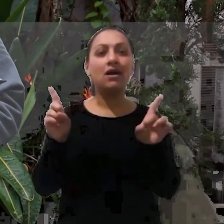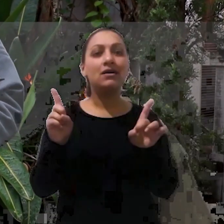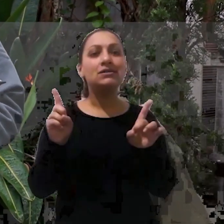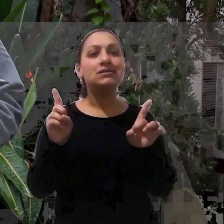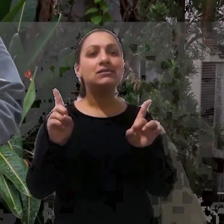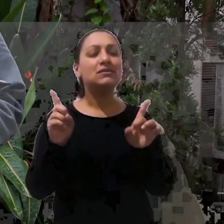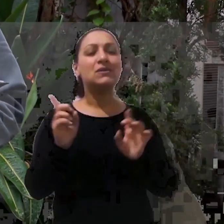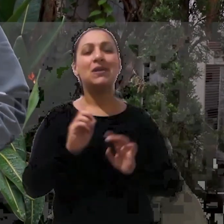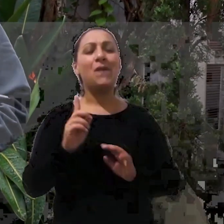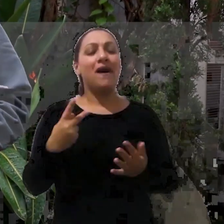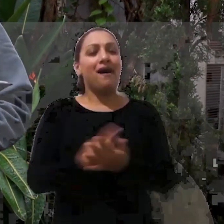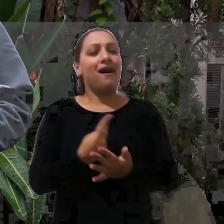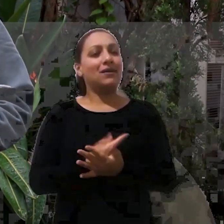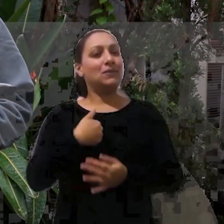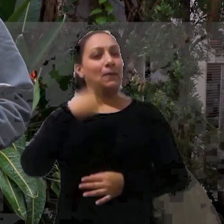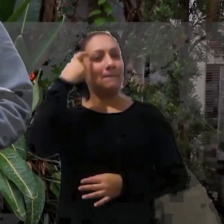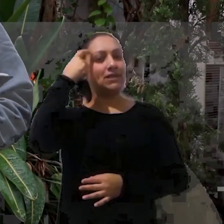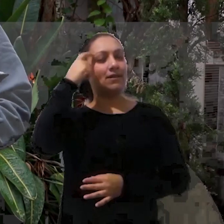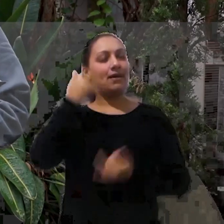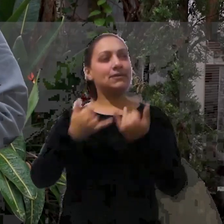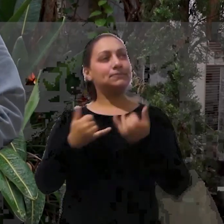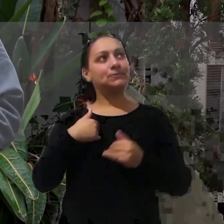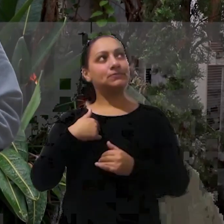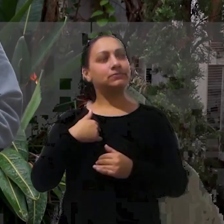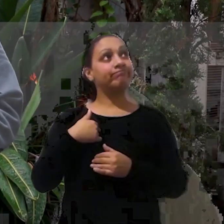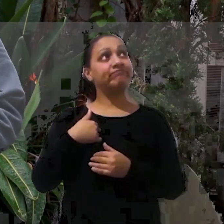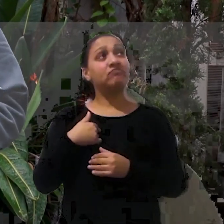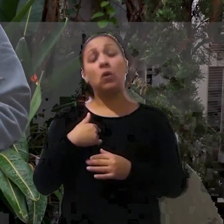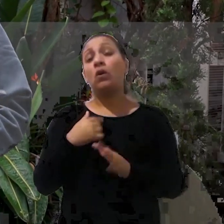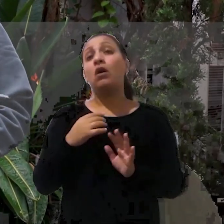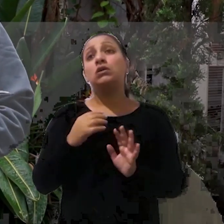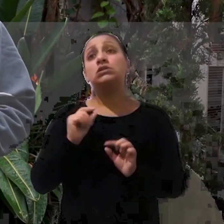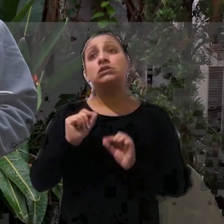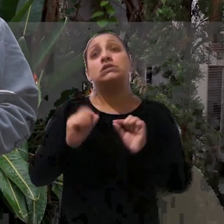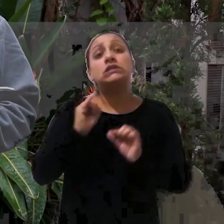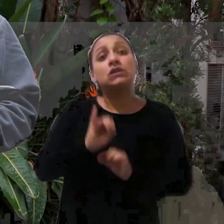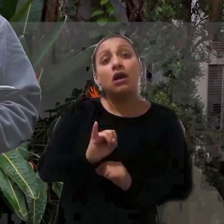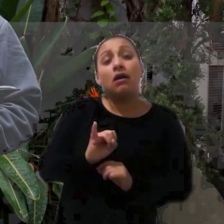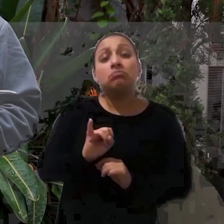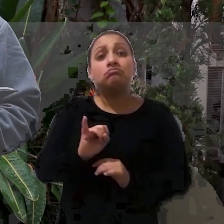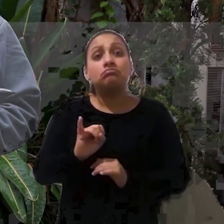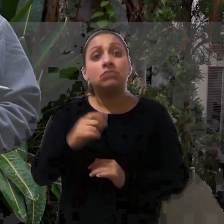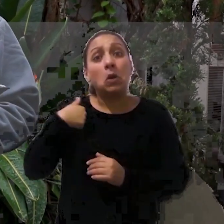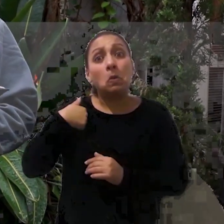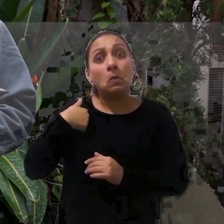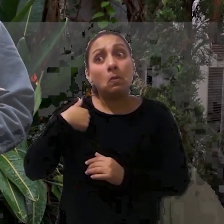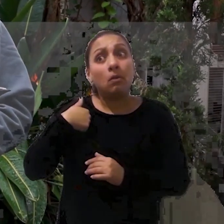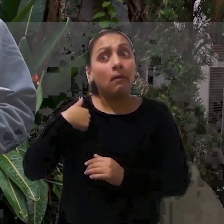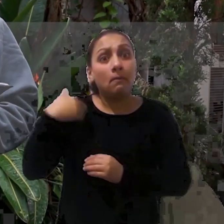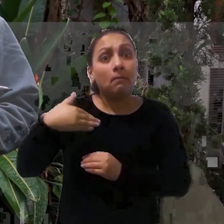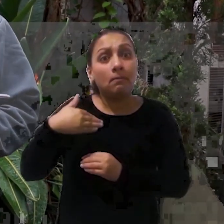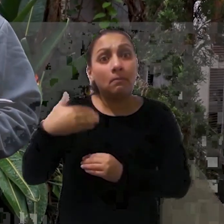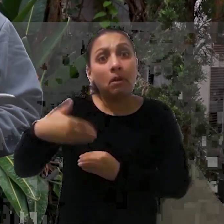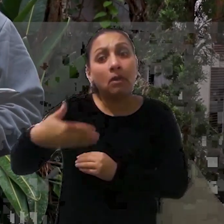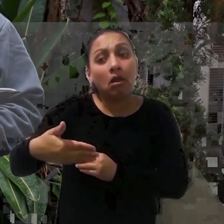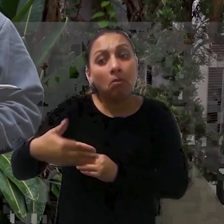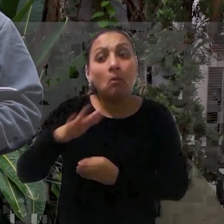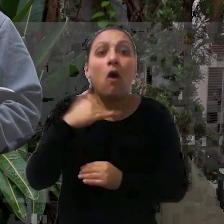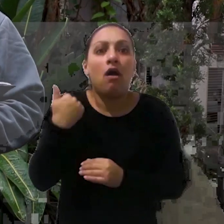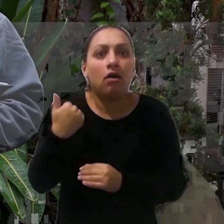não é errado a gente refletir Por exemplo, se daqui a alguns dias, eu soubesse que daqui a alguns dias eu partiria com o Senhor Continuaria